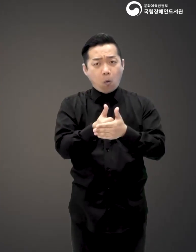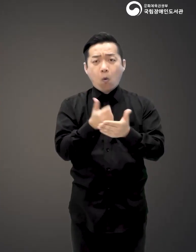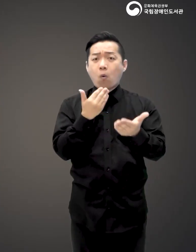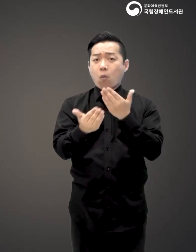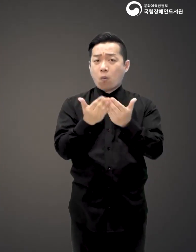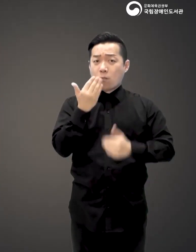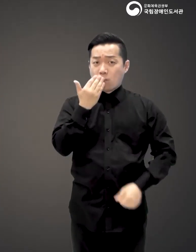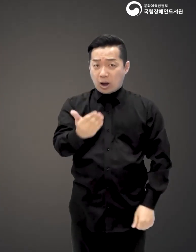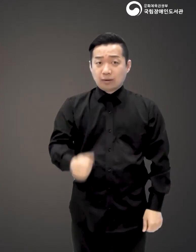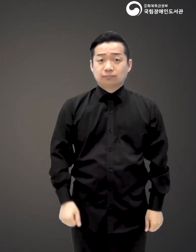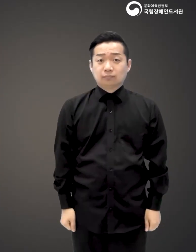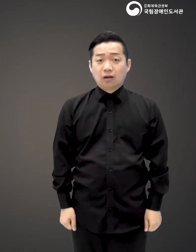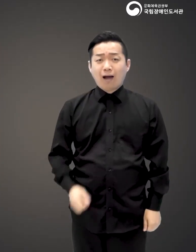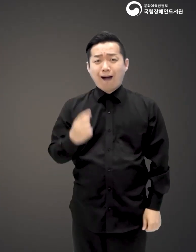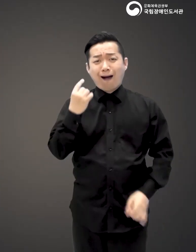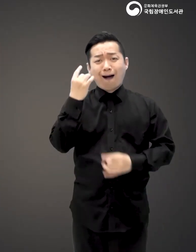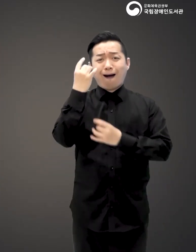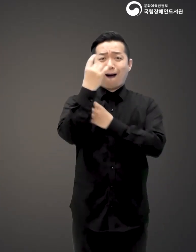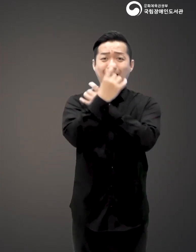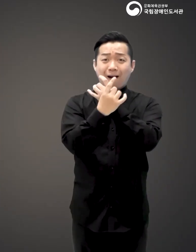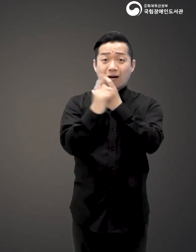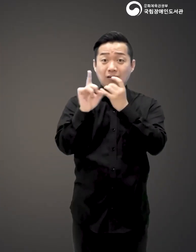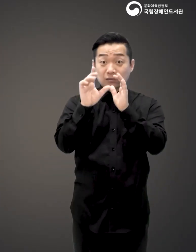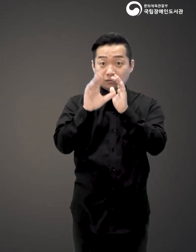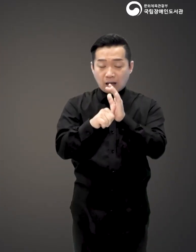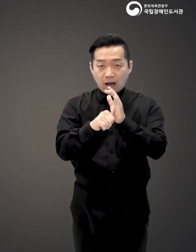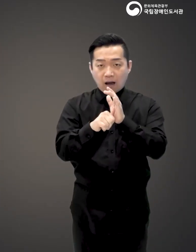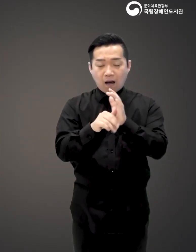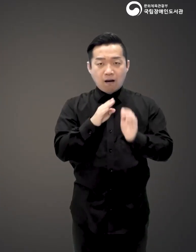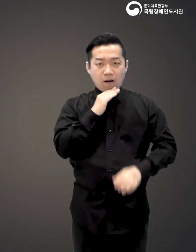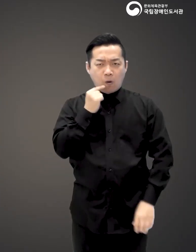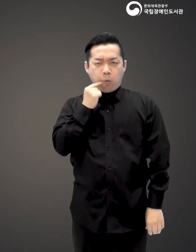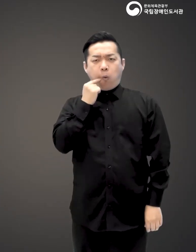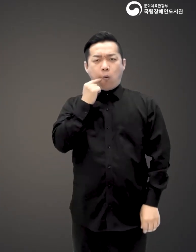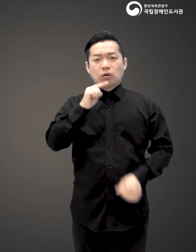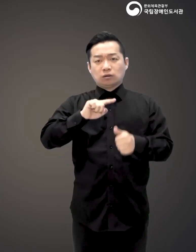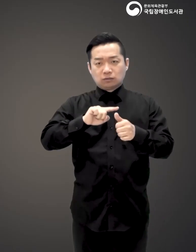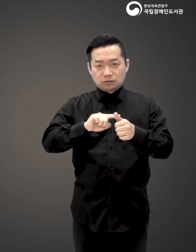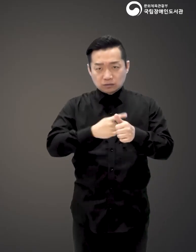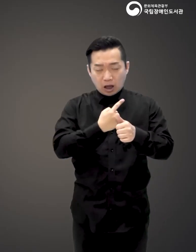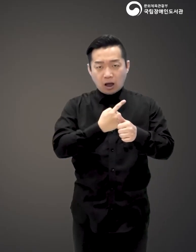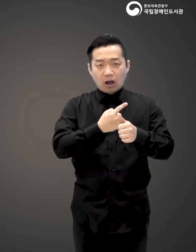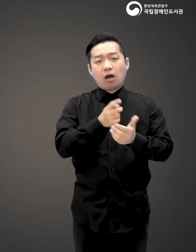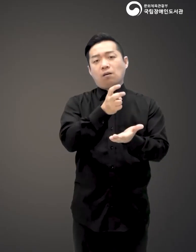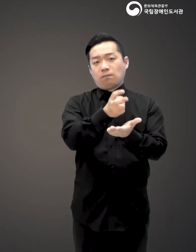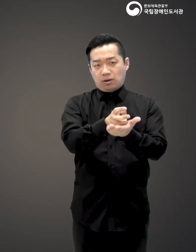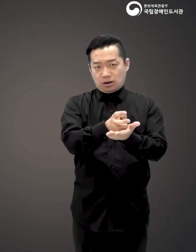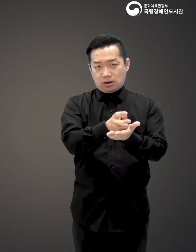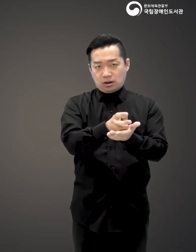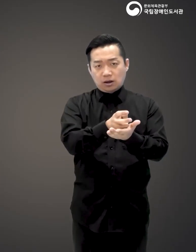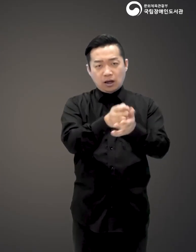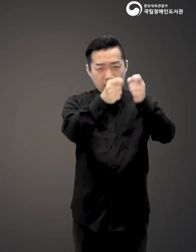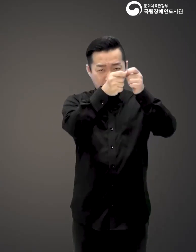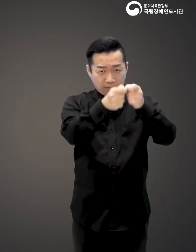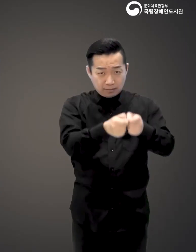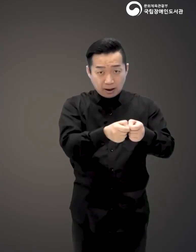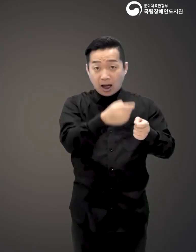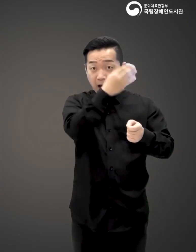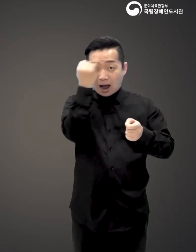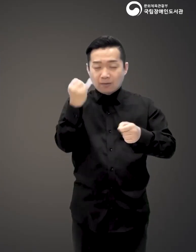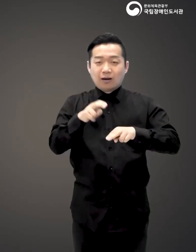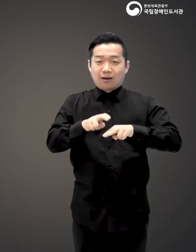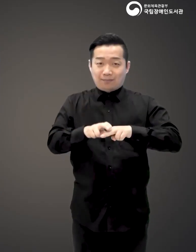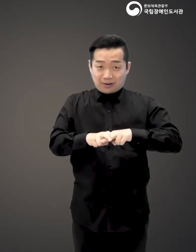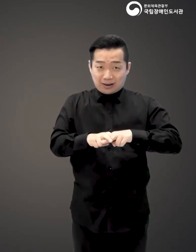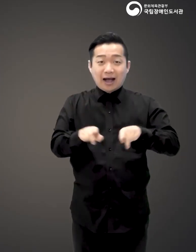독특한 경험을 할 수 있습니다 몹시 황홀하지만 어느 때에는 잔혹한 자연의 섭리 그 면면을 마치